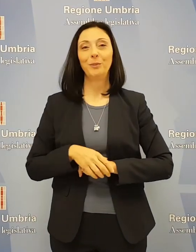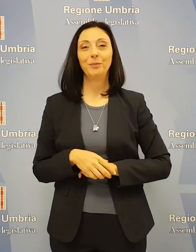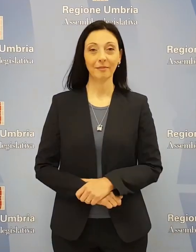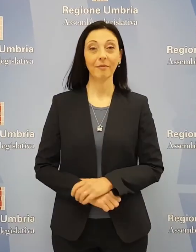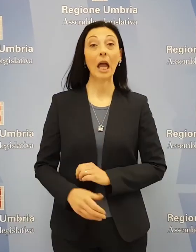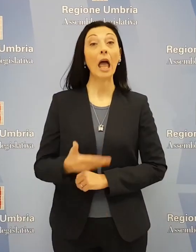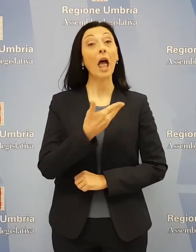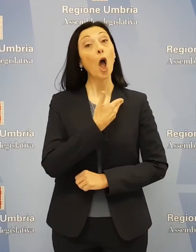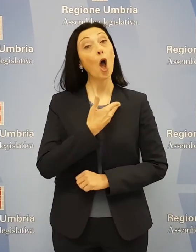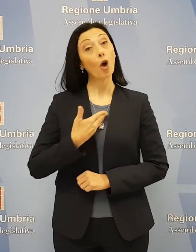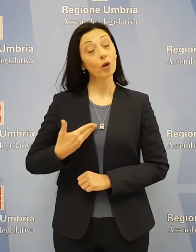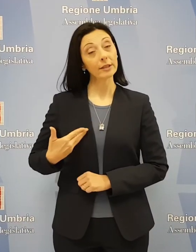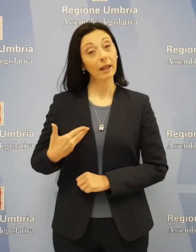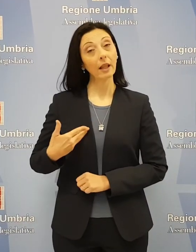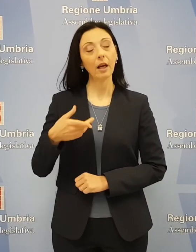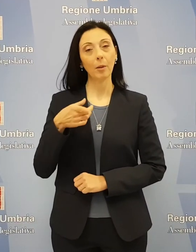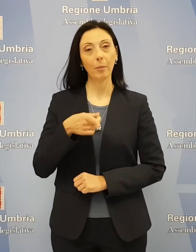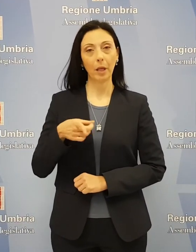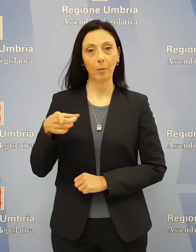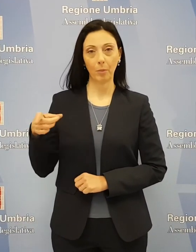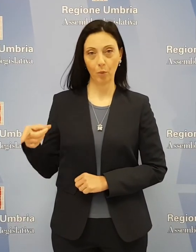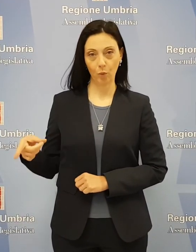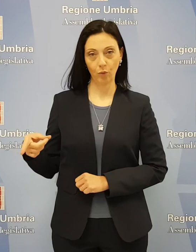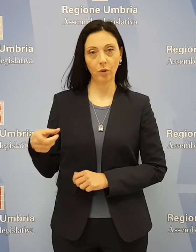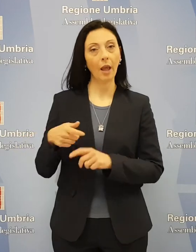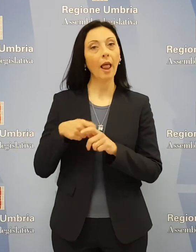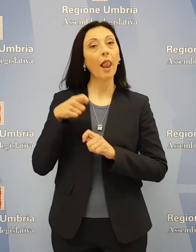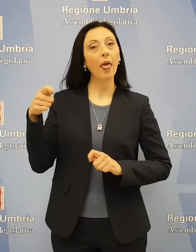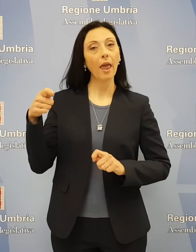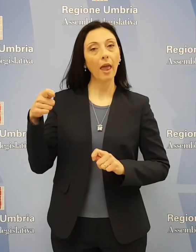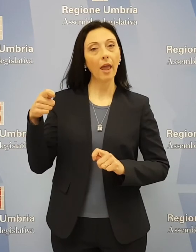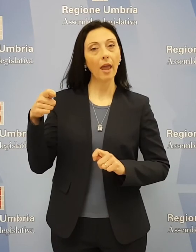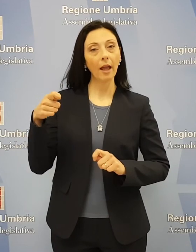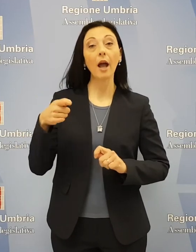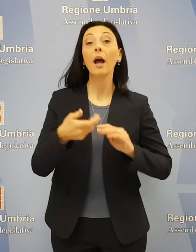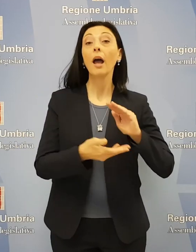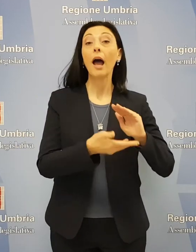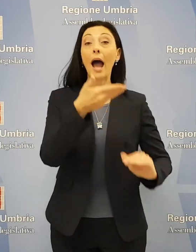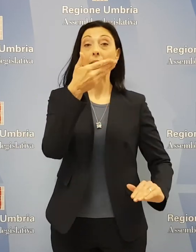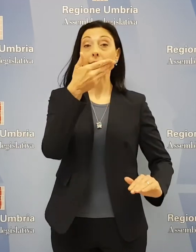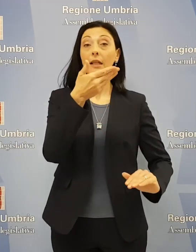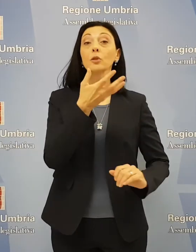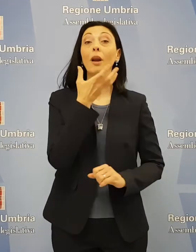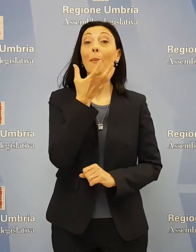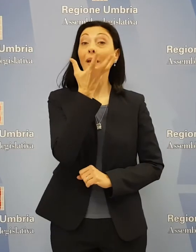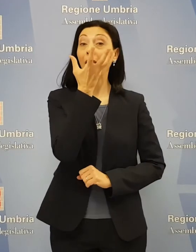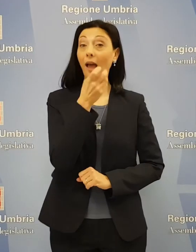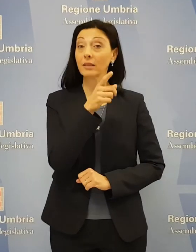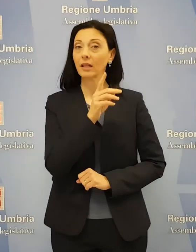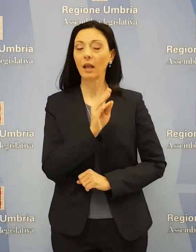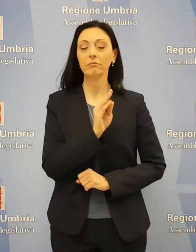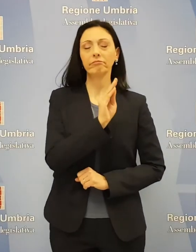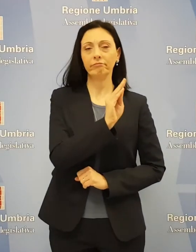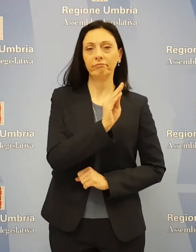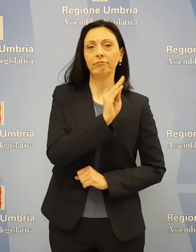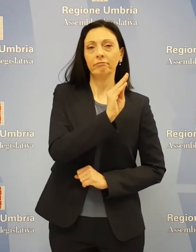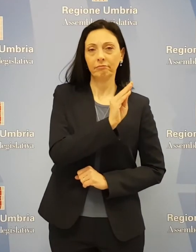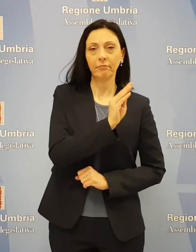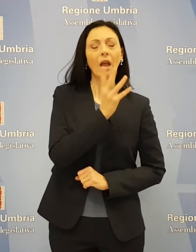Il consigliere Francesca Peppucci della Lega ha interrogato l'assessore Enrico Melasecche per conoscere gli